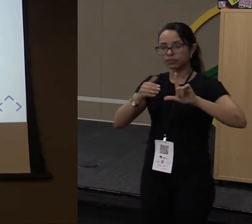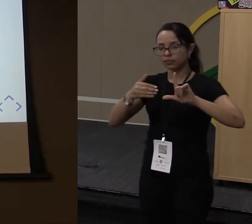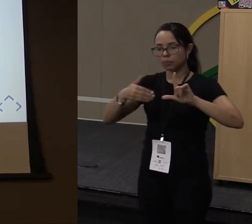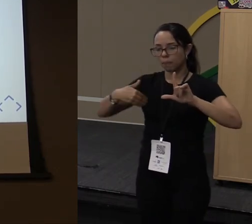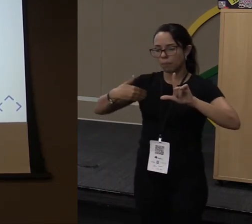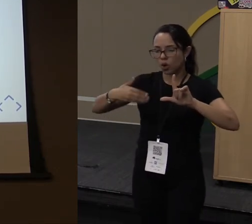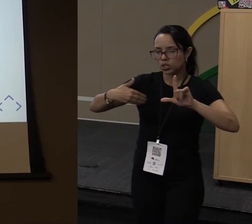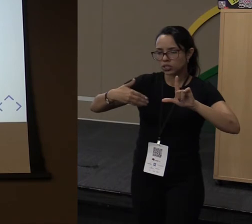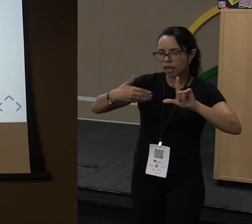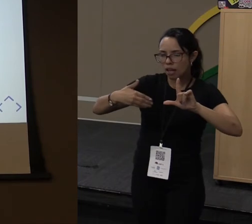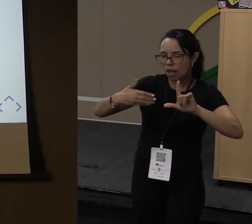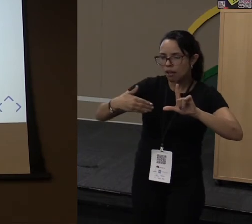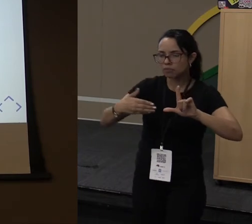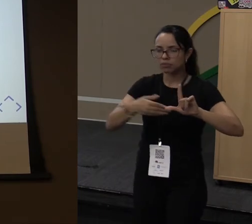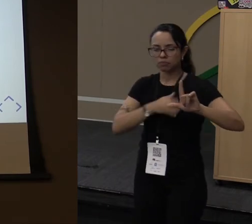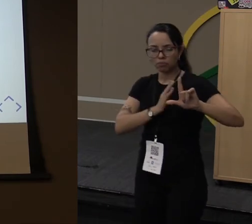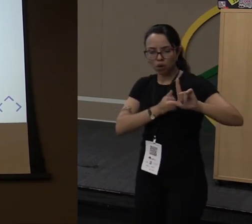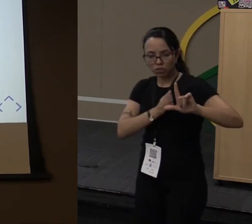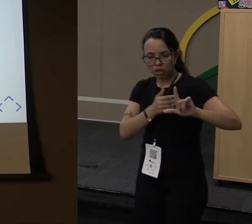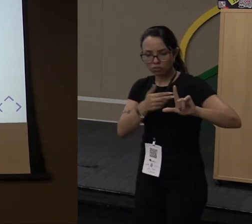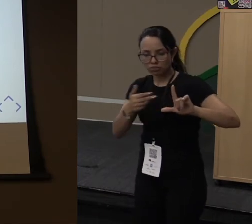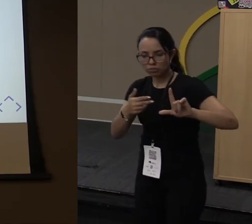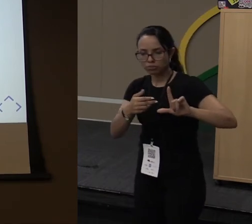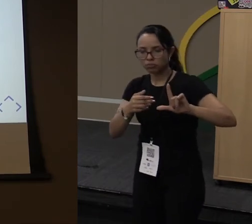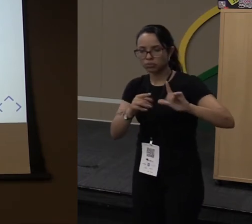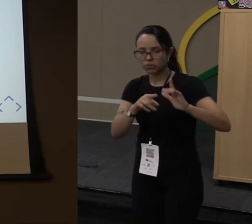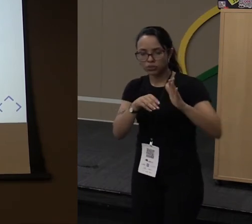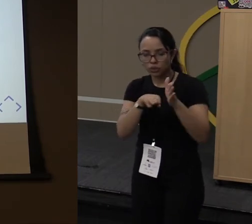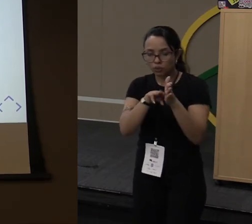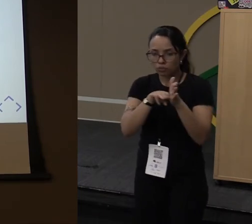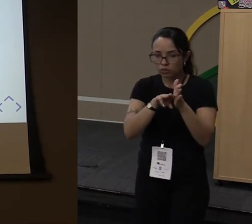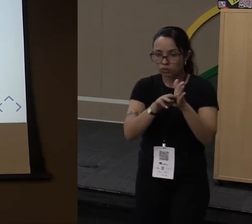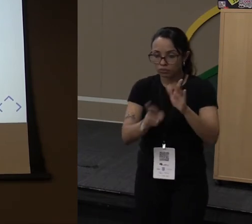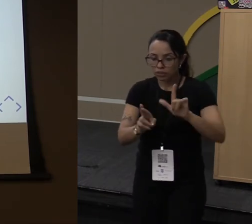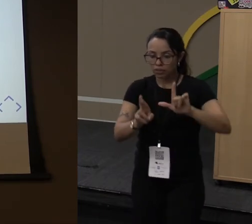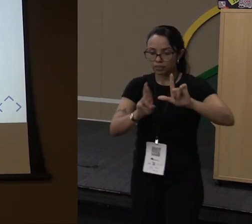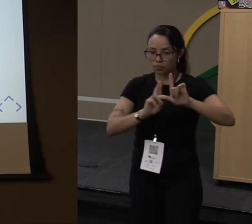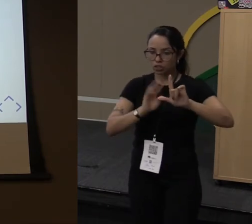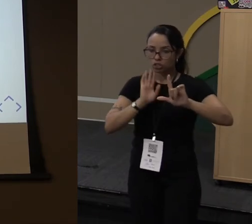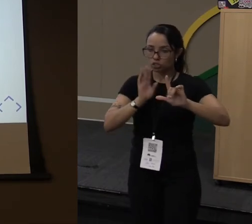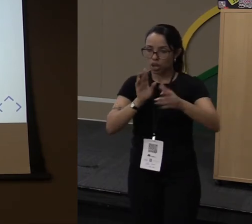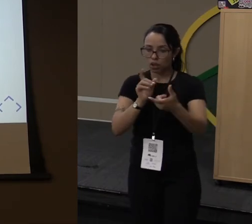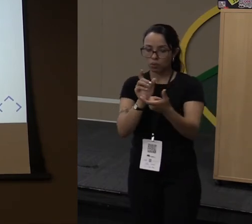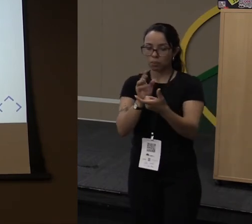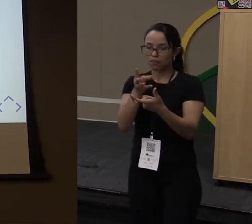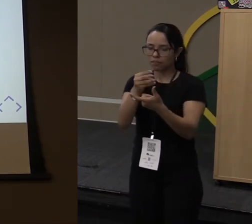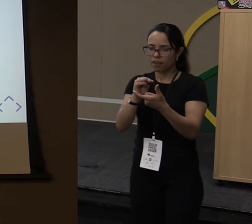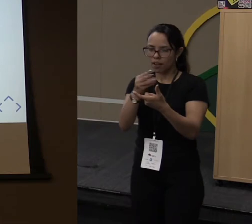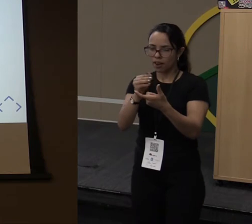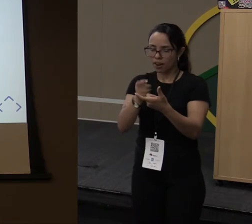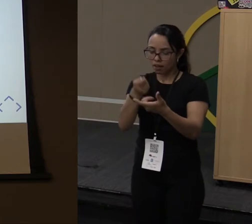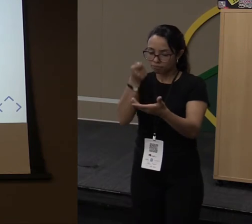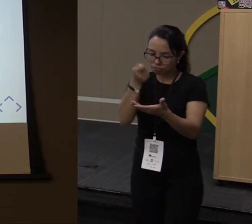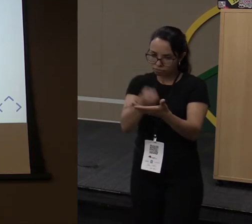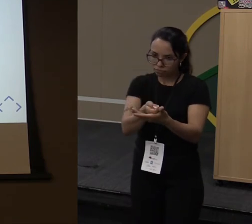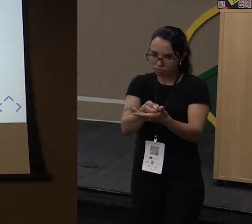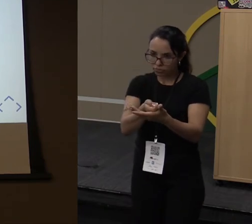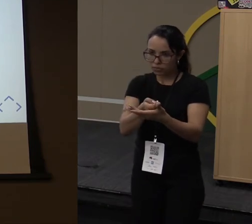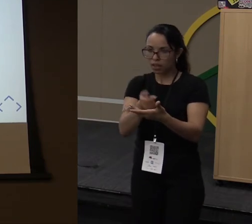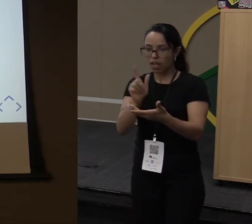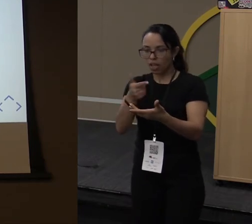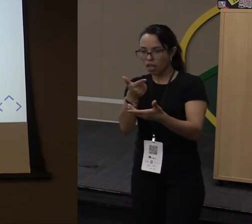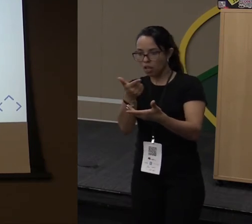em um método, em uma função. E ao invés de o resultado já ser uma variável definitiva, ela me retorna outra função que alguém vai chamar depois.